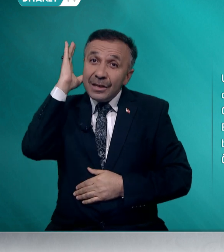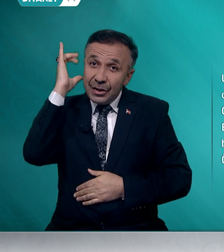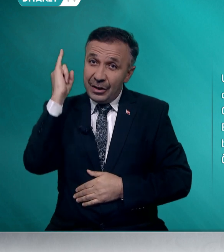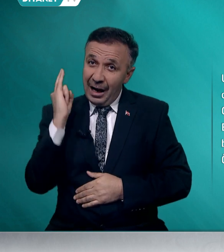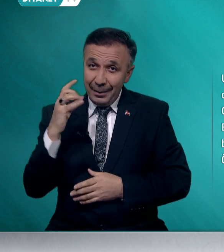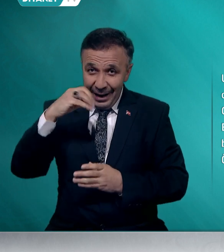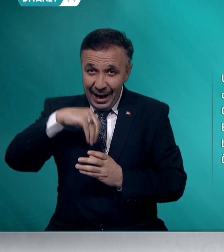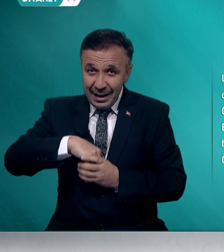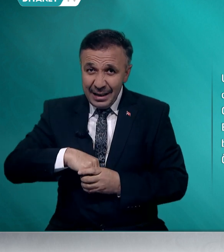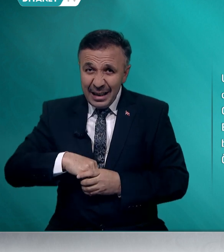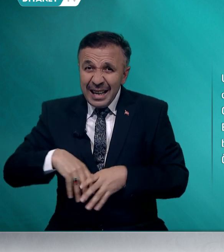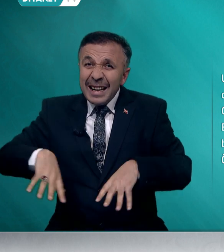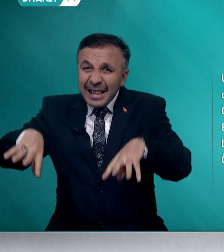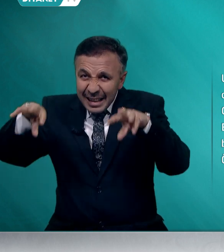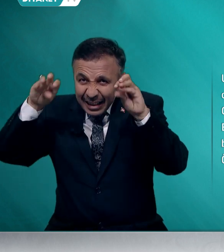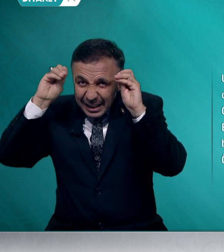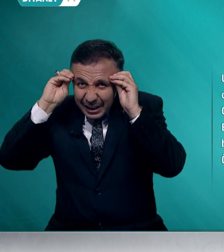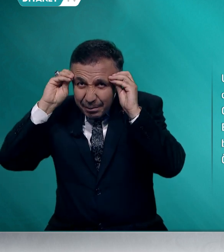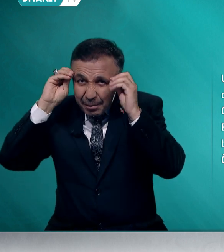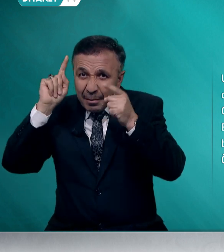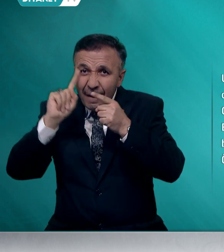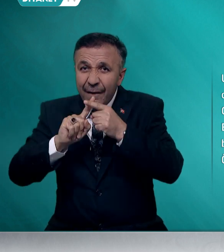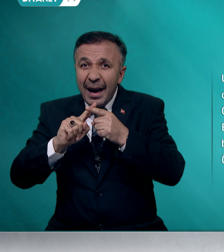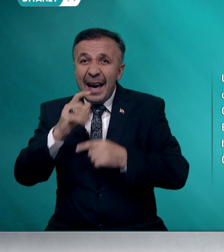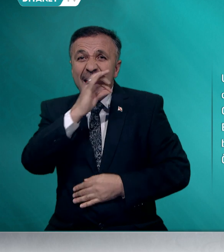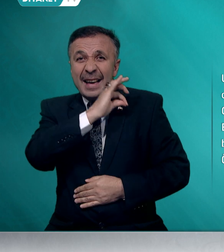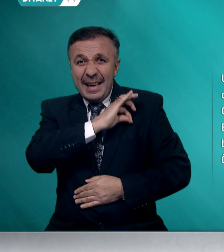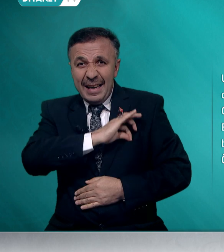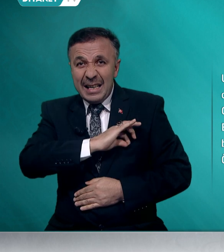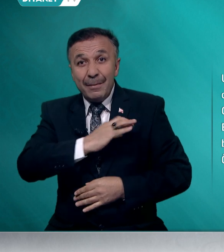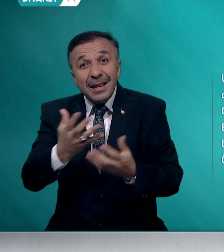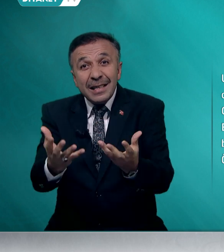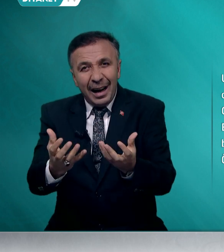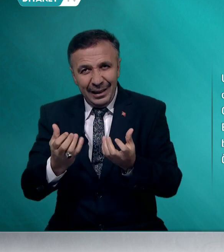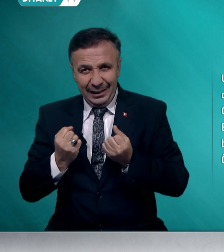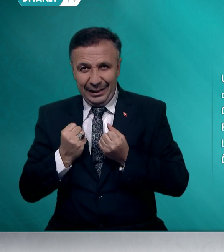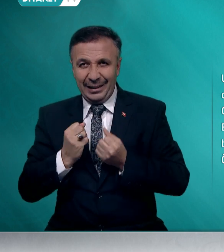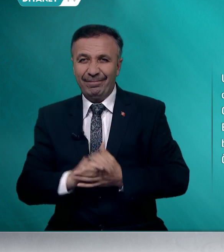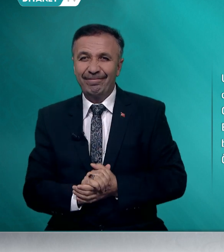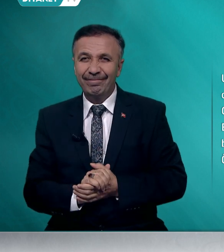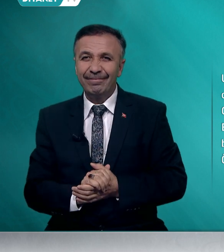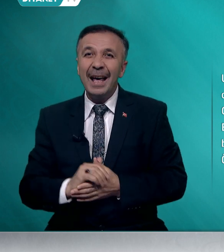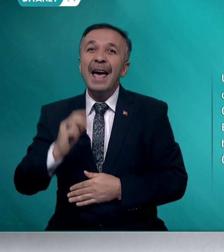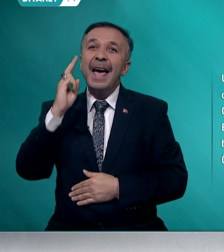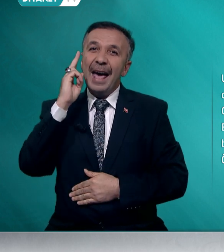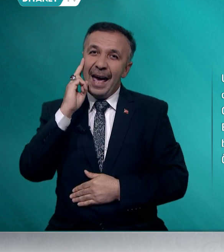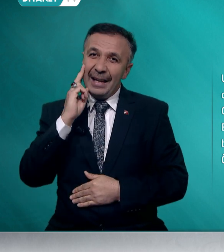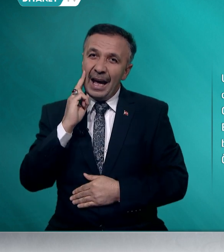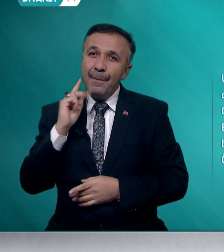Camiden ilim ve hikmet alınır. Edeb